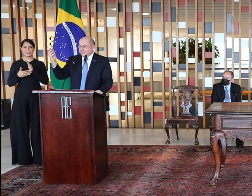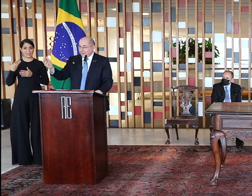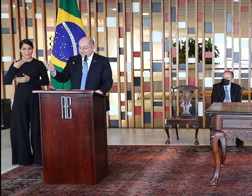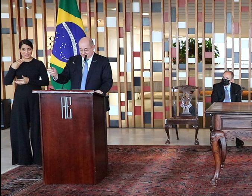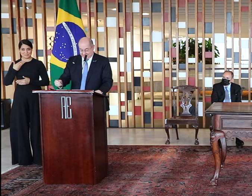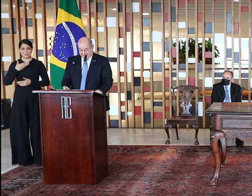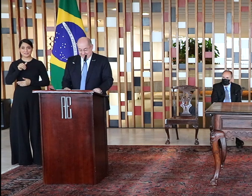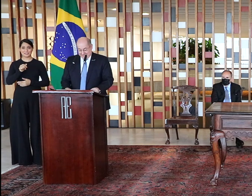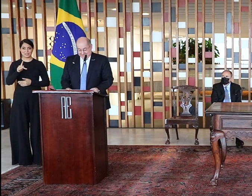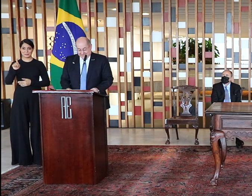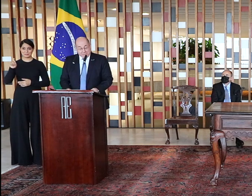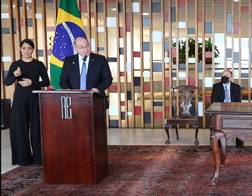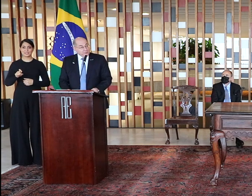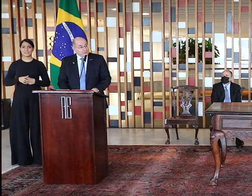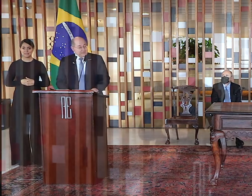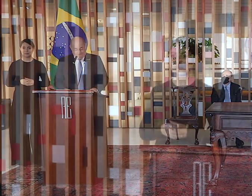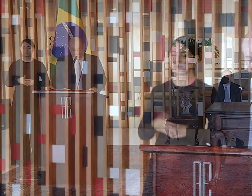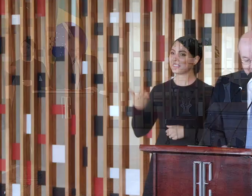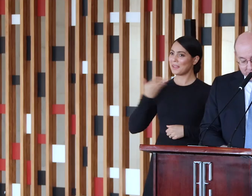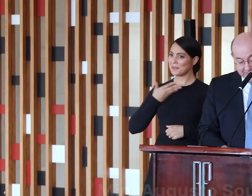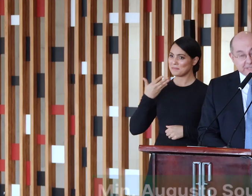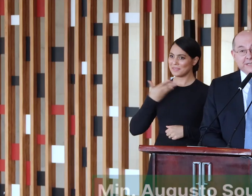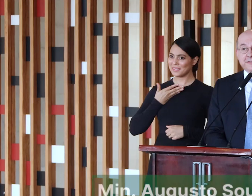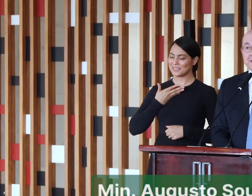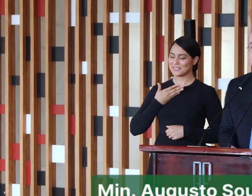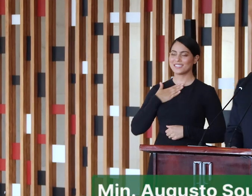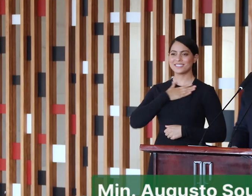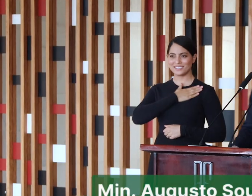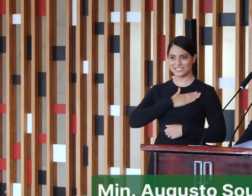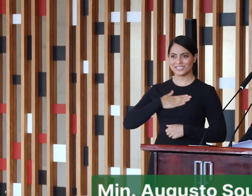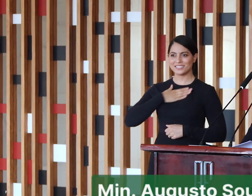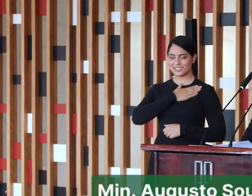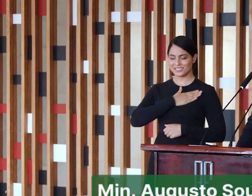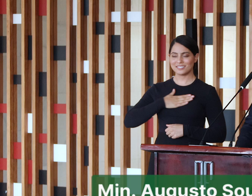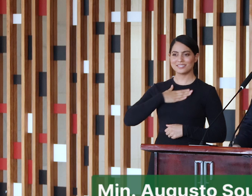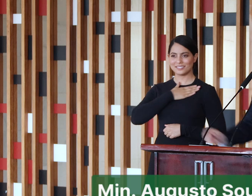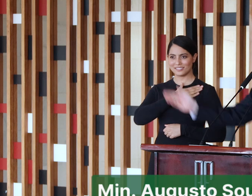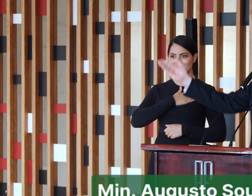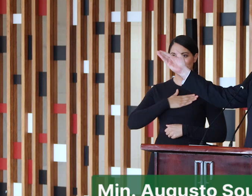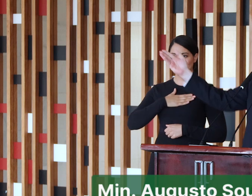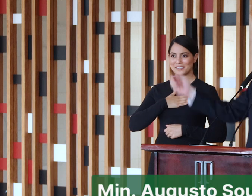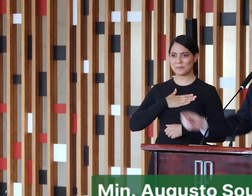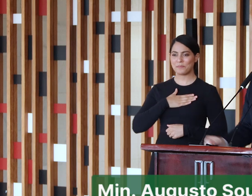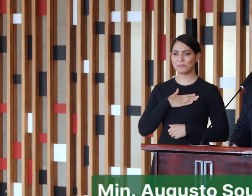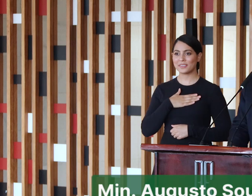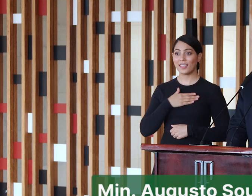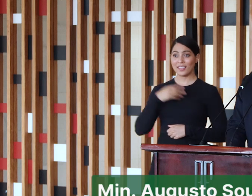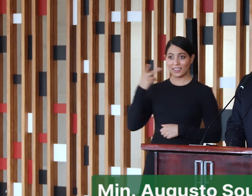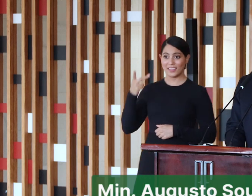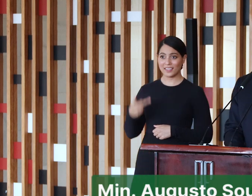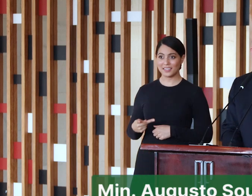colegas da Apex, amigos, é com grande satisfação que, na Casa de Rio Branco,